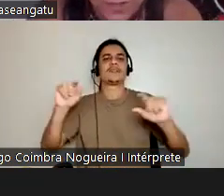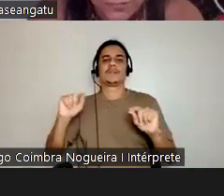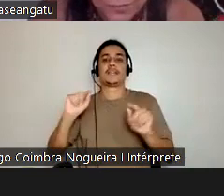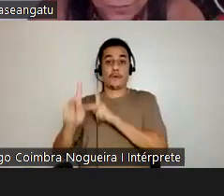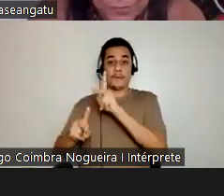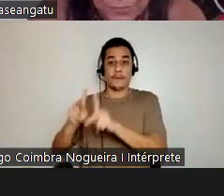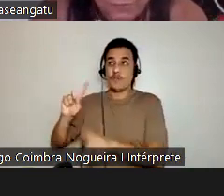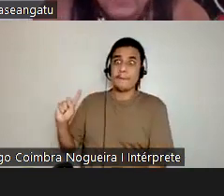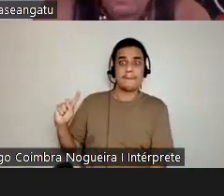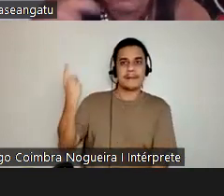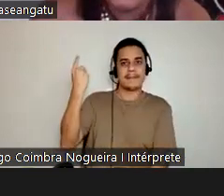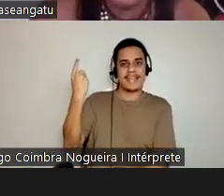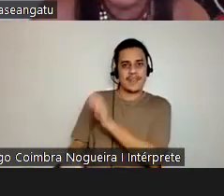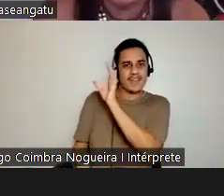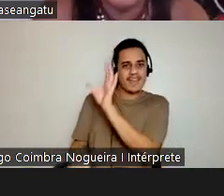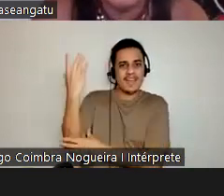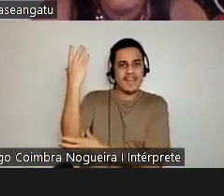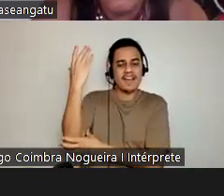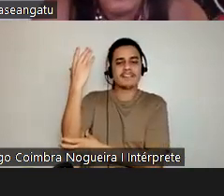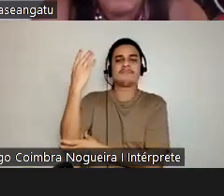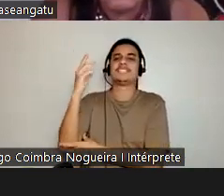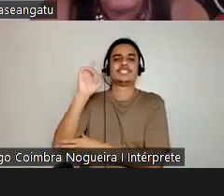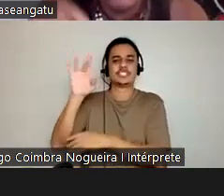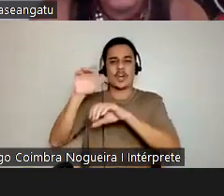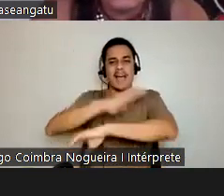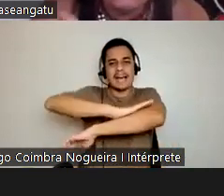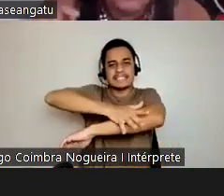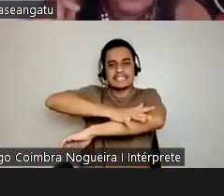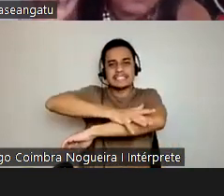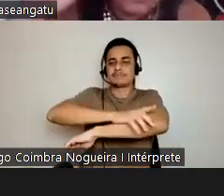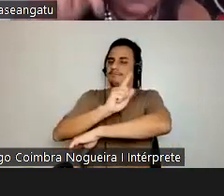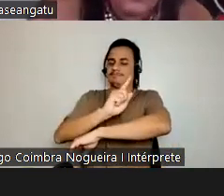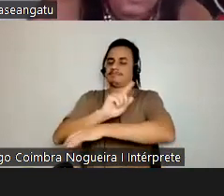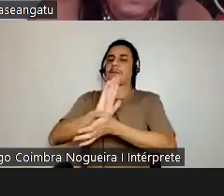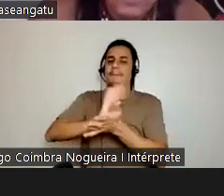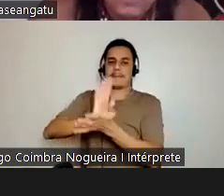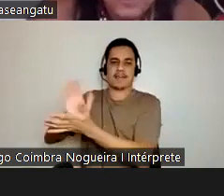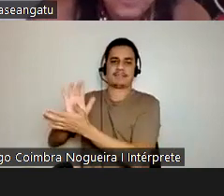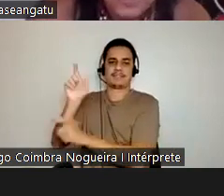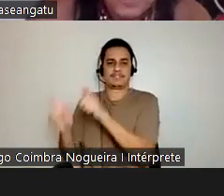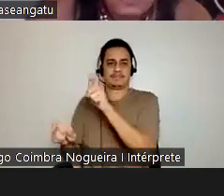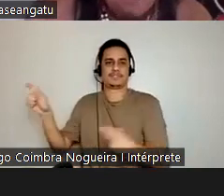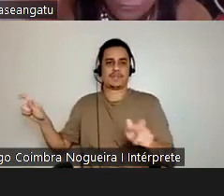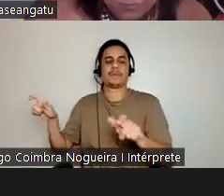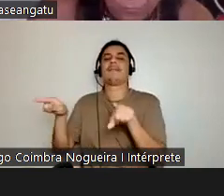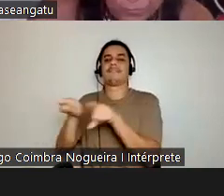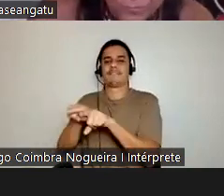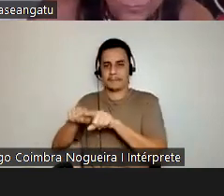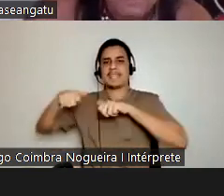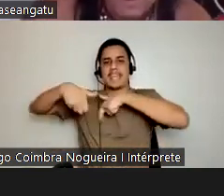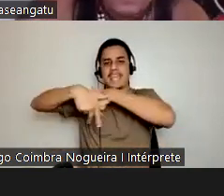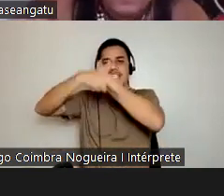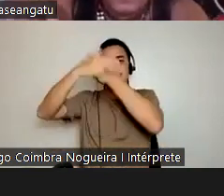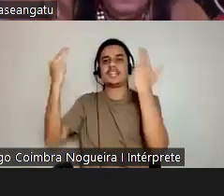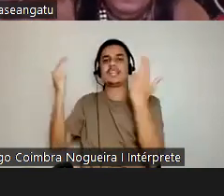originários, não é só o racismo que estrutural, mas o genocídio e o etnocídio. A nossa morte